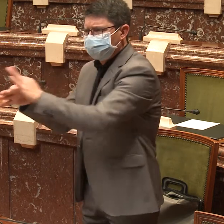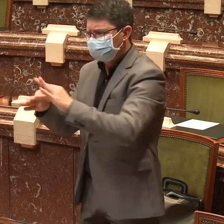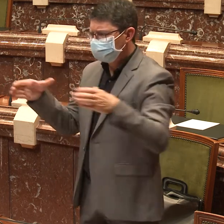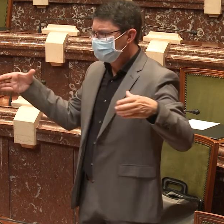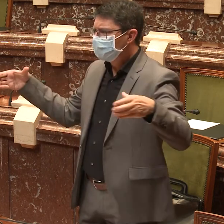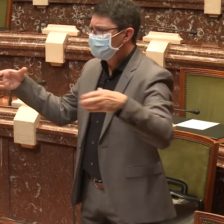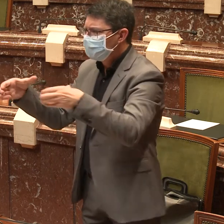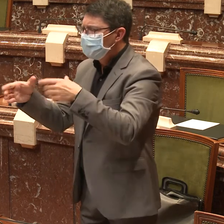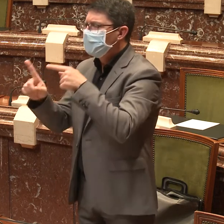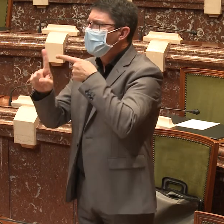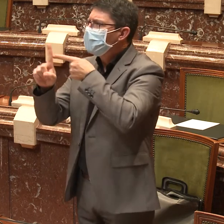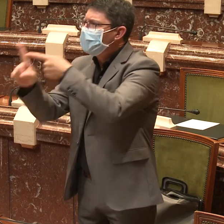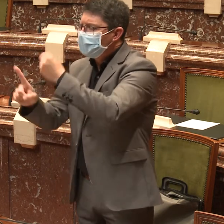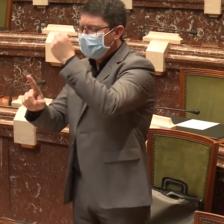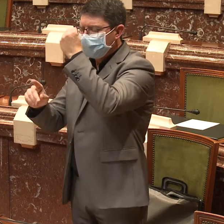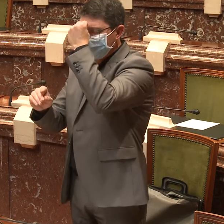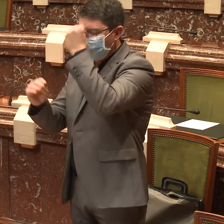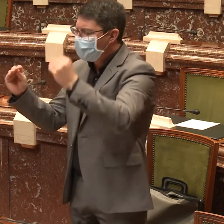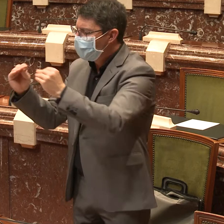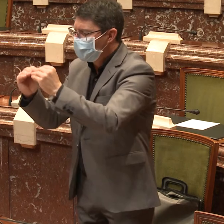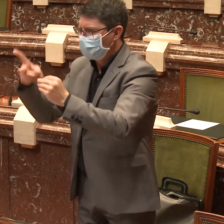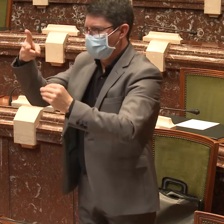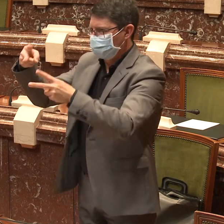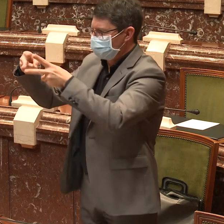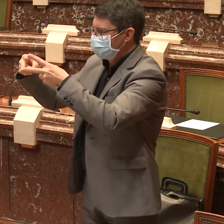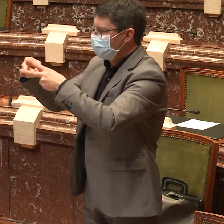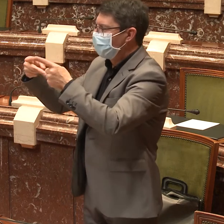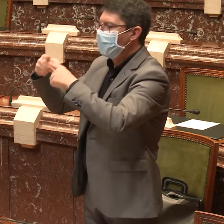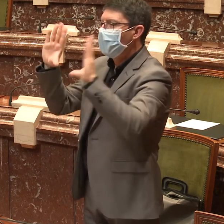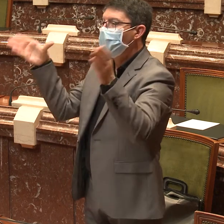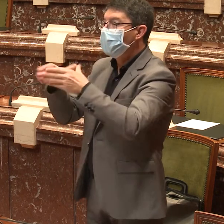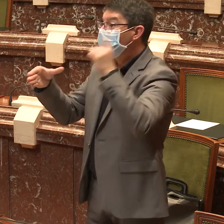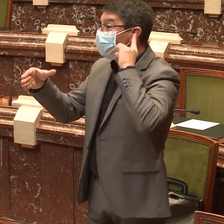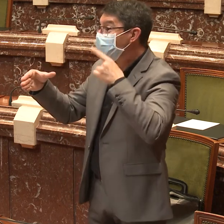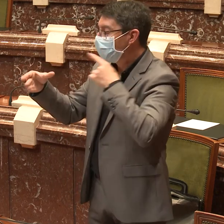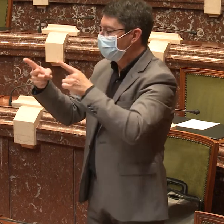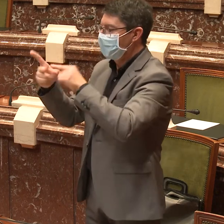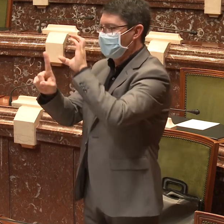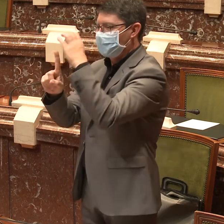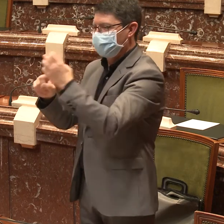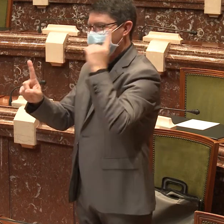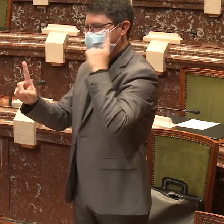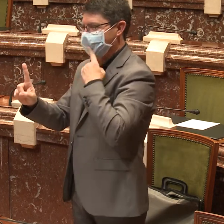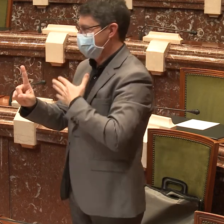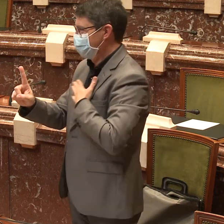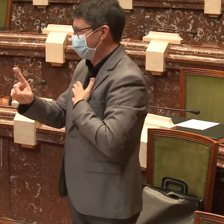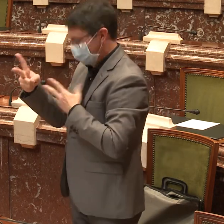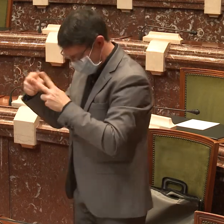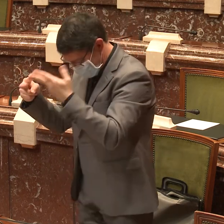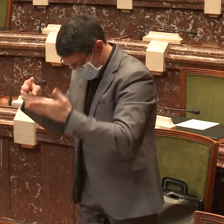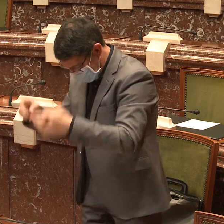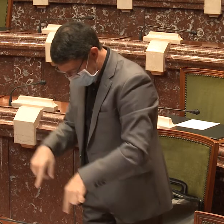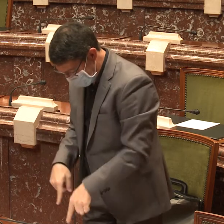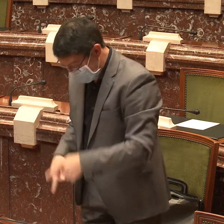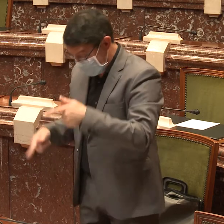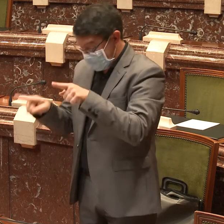Esta profunda y estable tendencia de los sordos a agruparnos y a mantener una serie de rasgos comunes se traduce en dos conceptos,